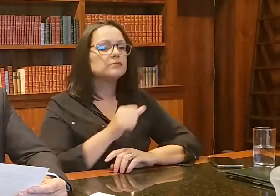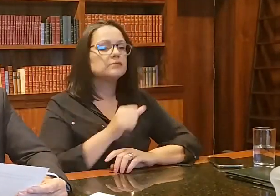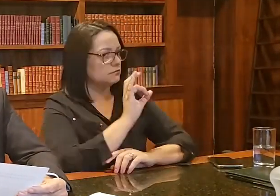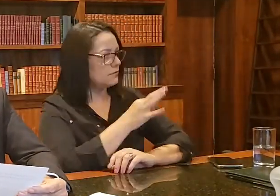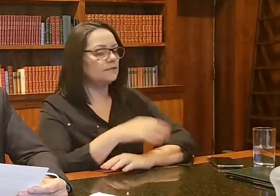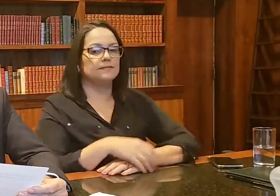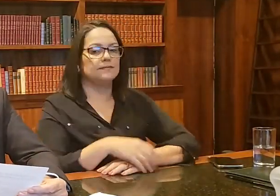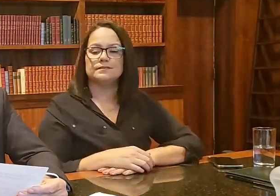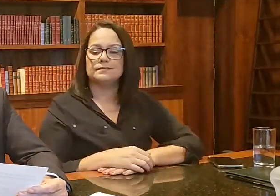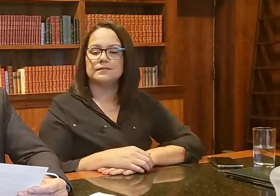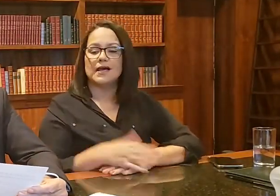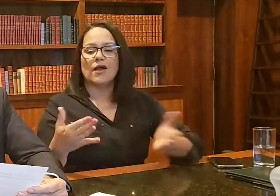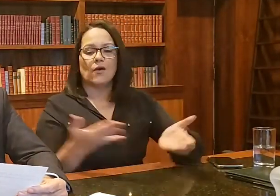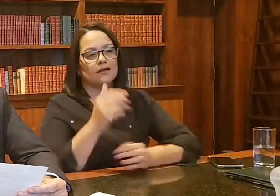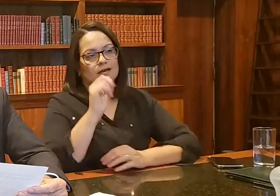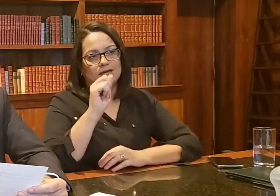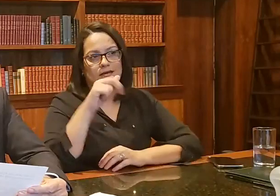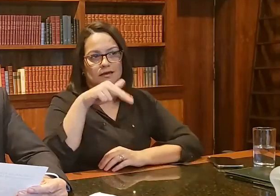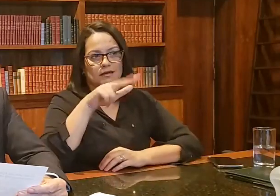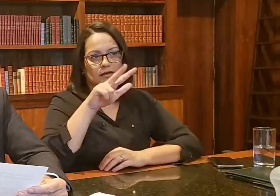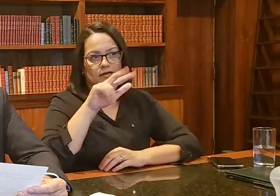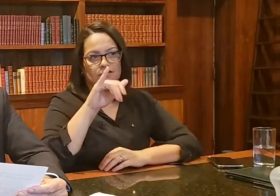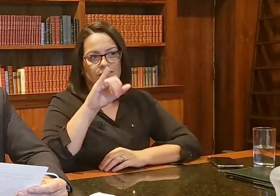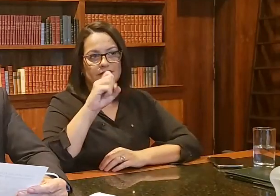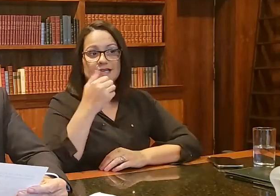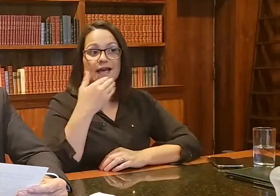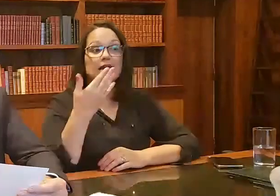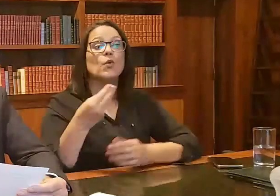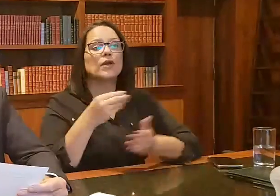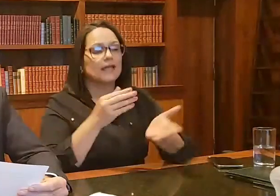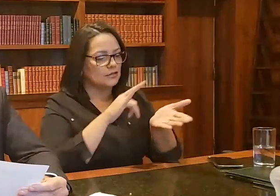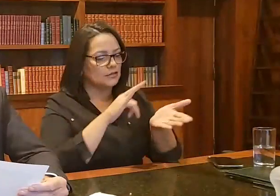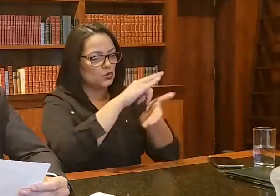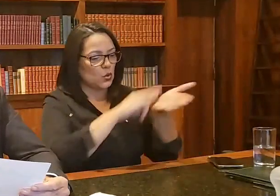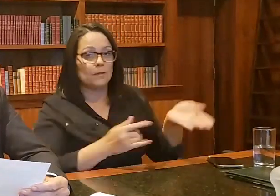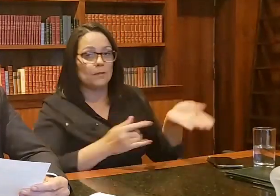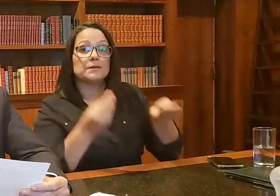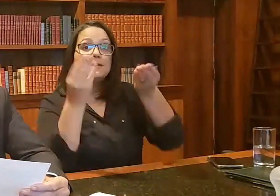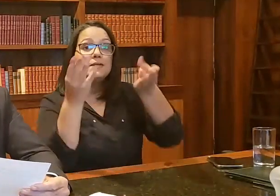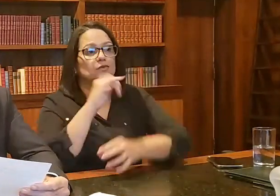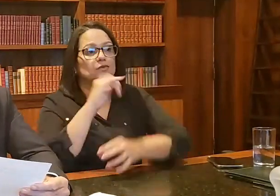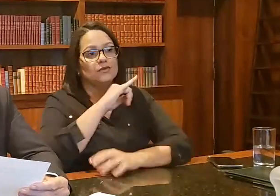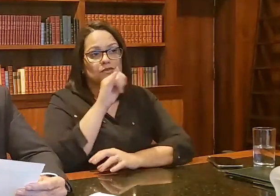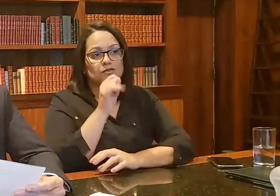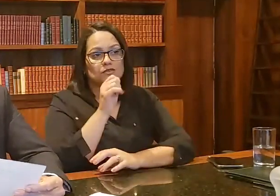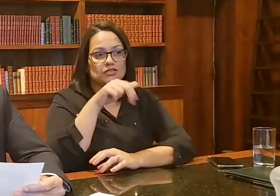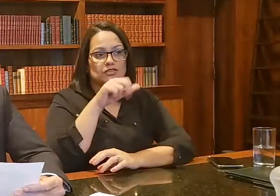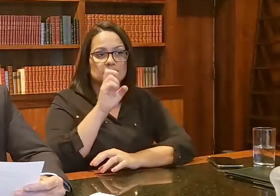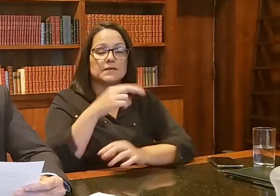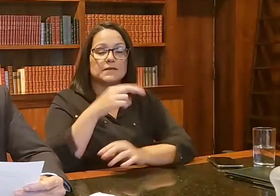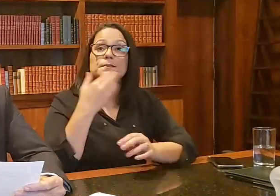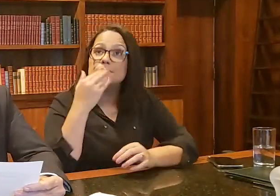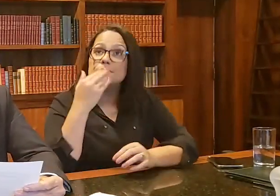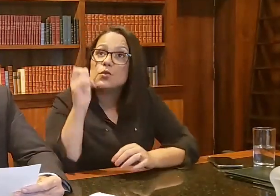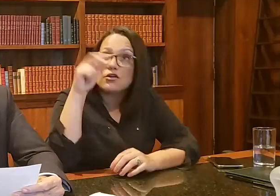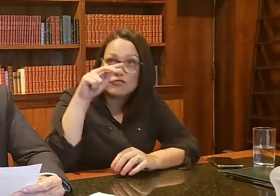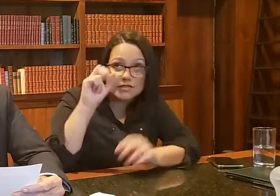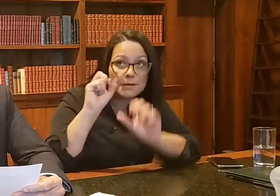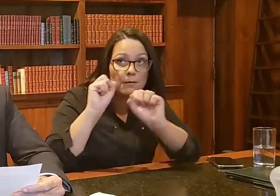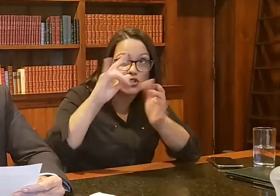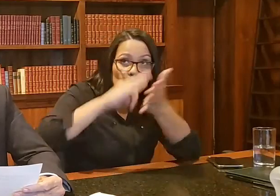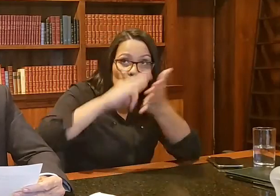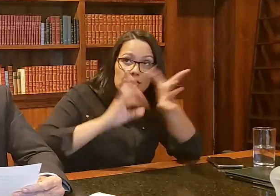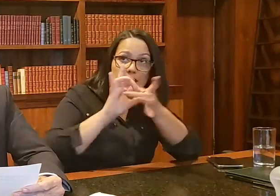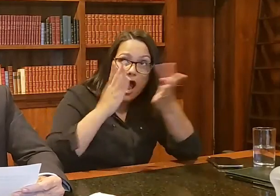Agora, a Anvisa recebeu o pedido de uso emergencial para a vacina Janssen. Então, mais uma vacina que, caso